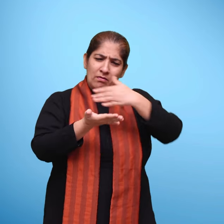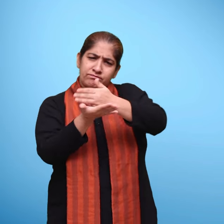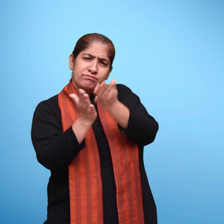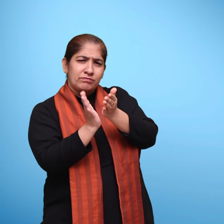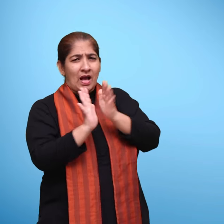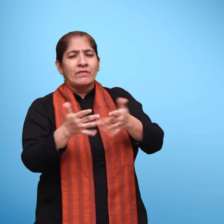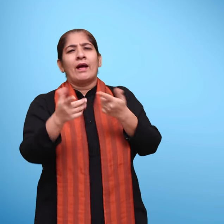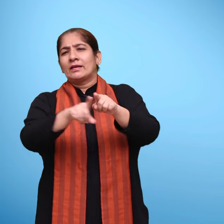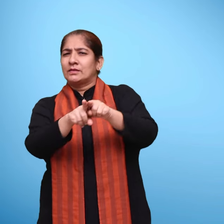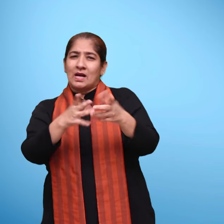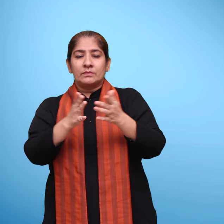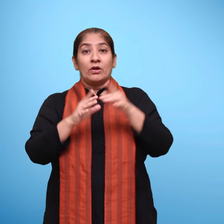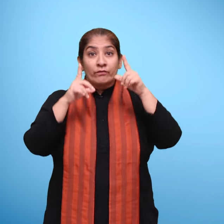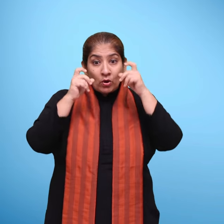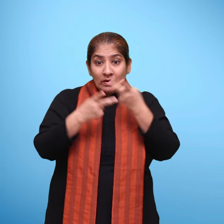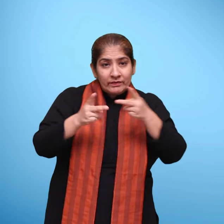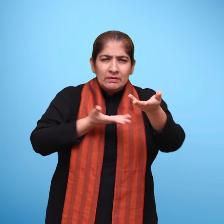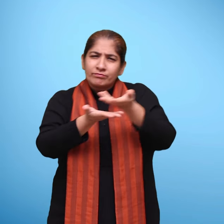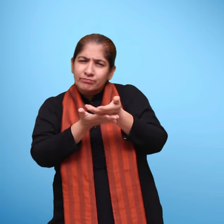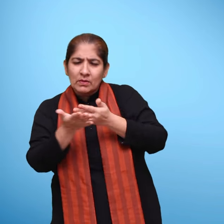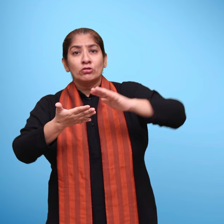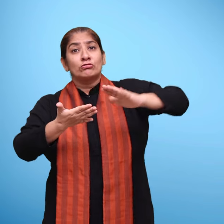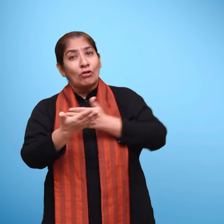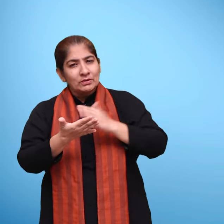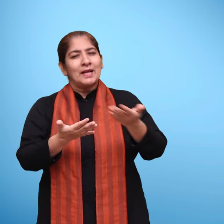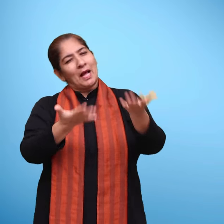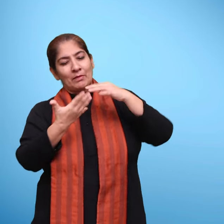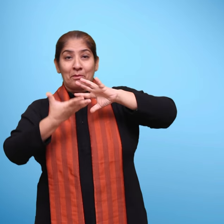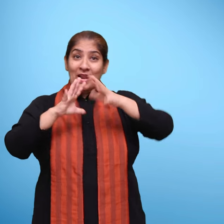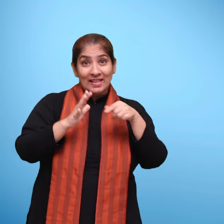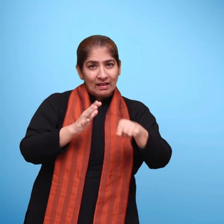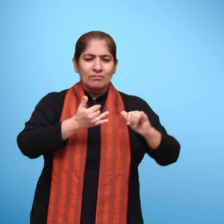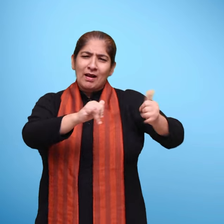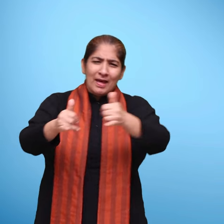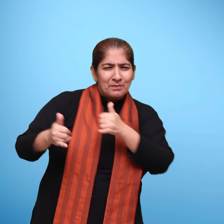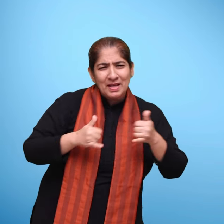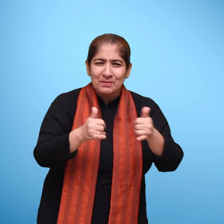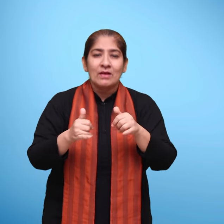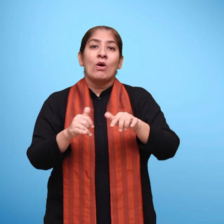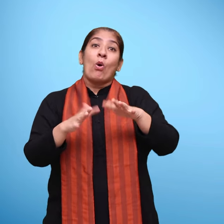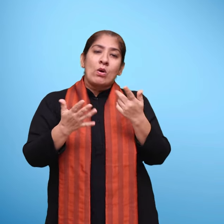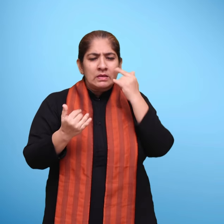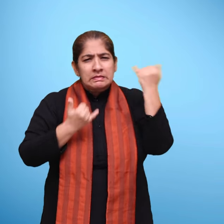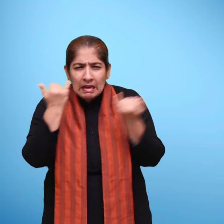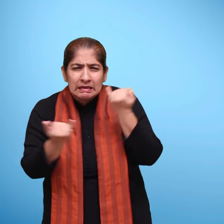जैसे चित्र और बाचीत, कविता, आओ, कुछ बनाएं, खेल-खेल में, और खोजें जाने